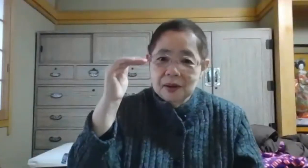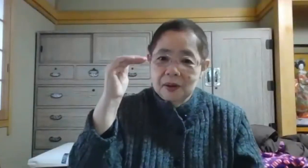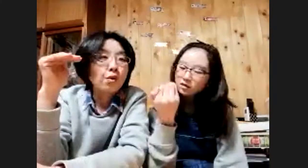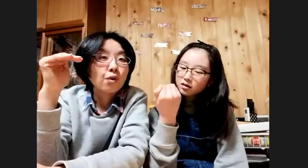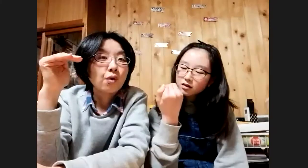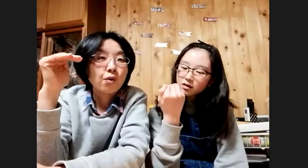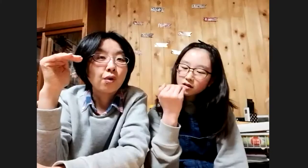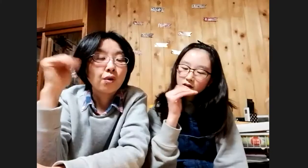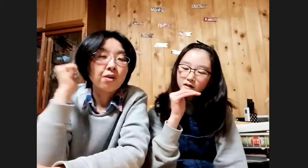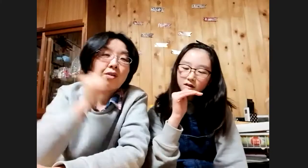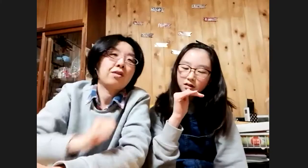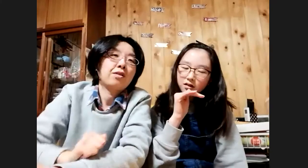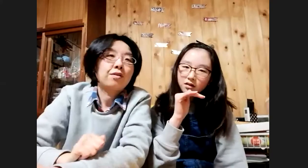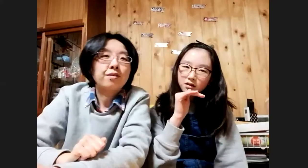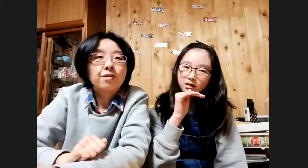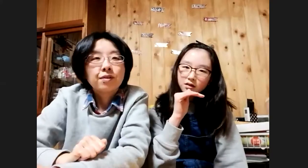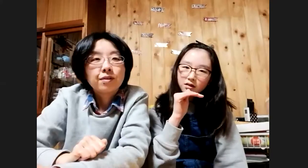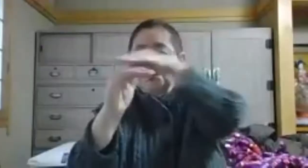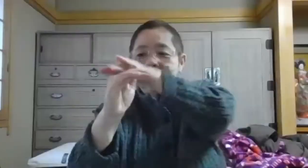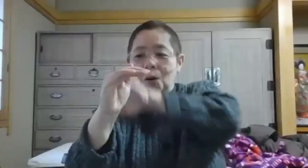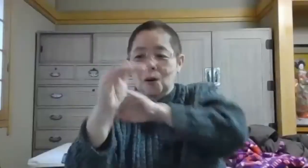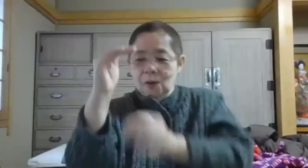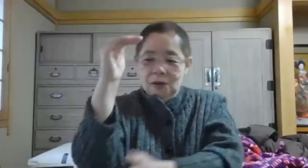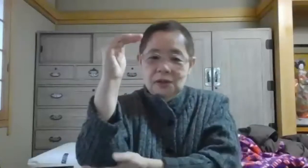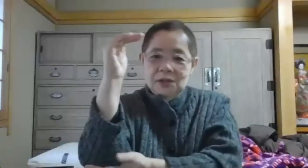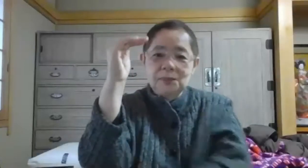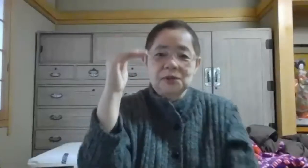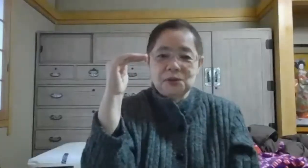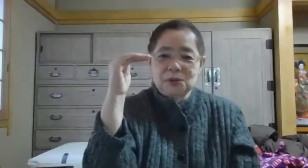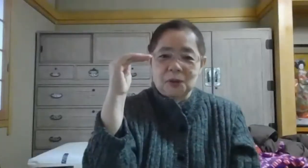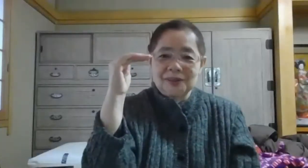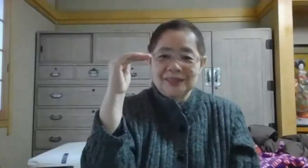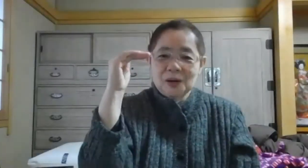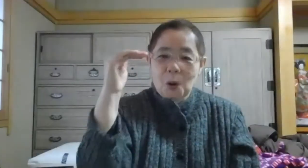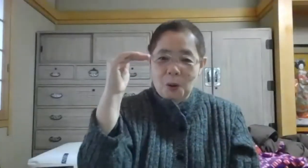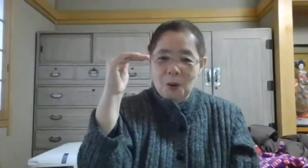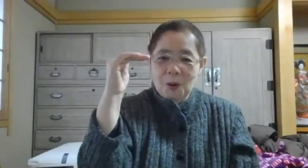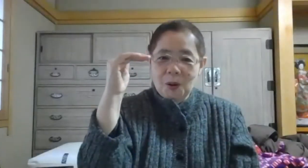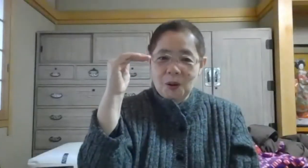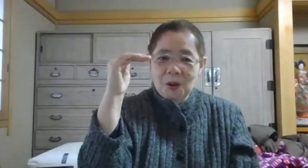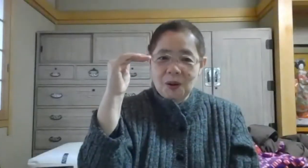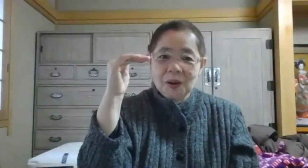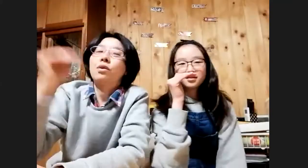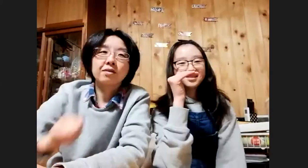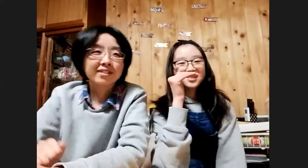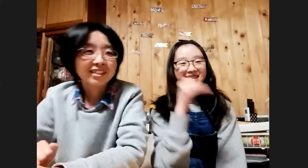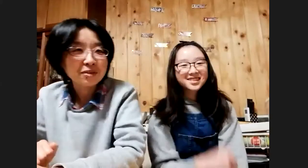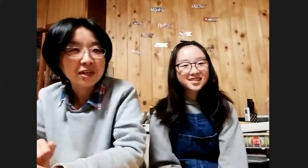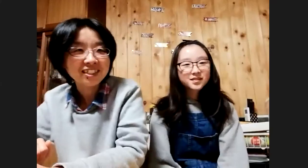も90度、肘も90度こ、こ、こできました